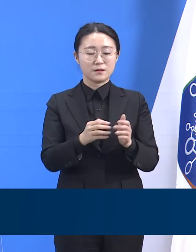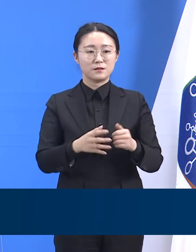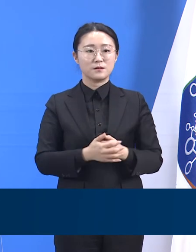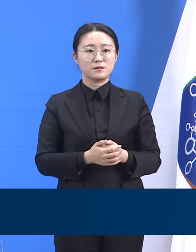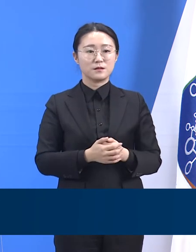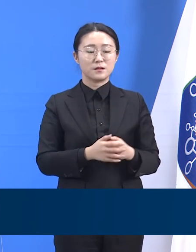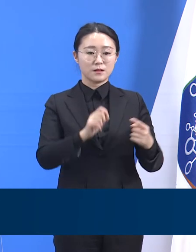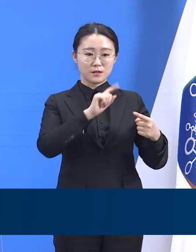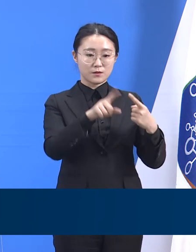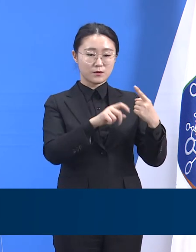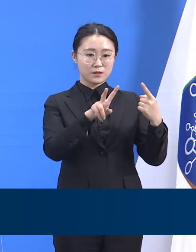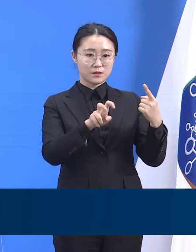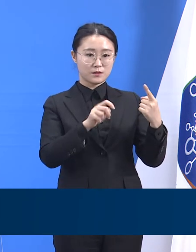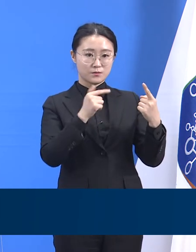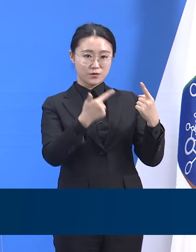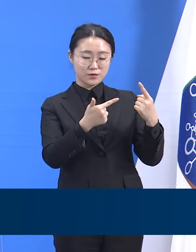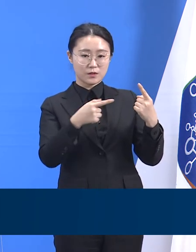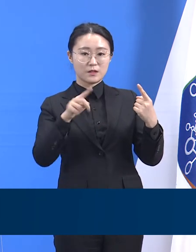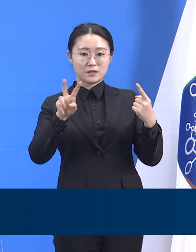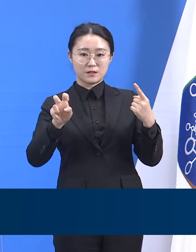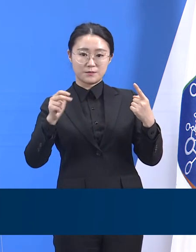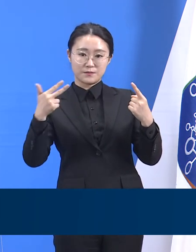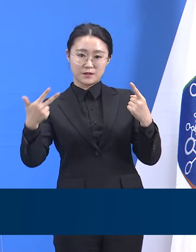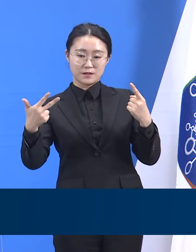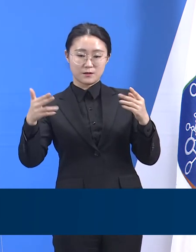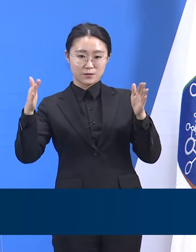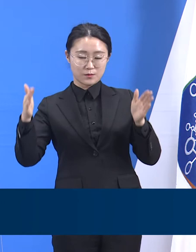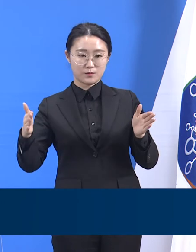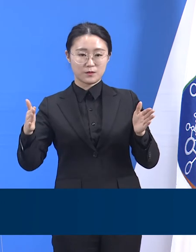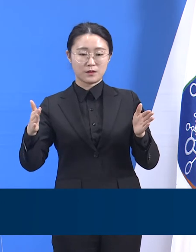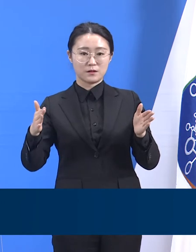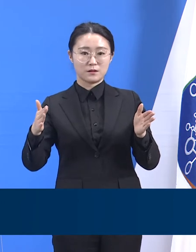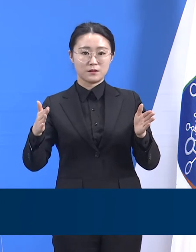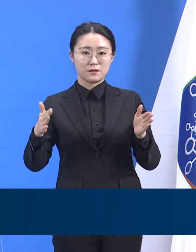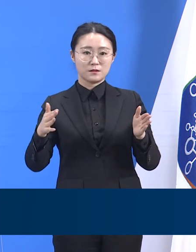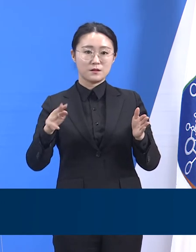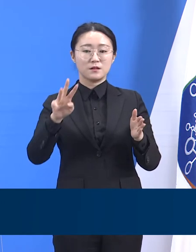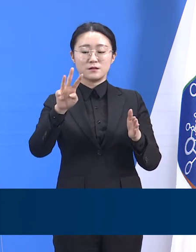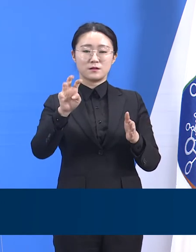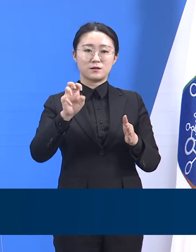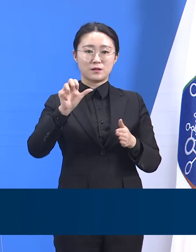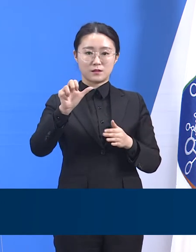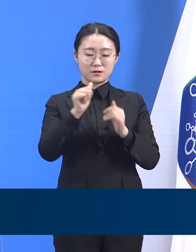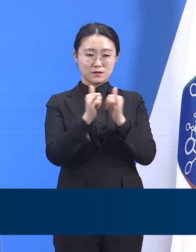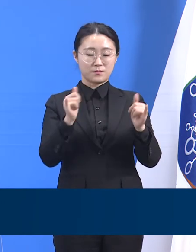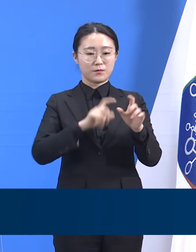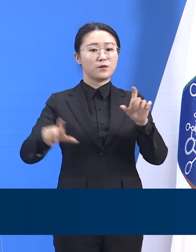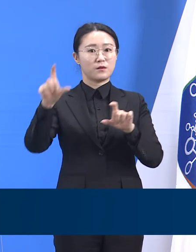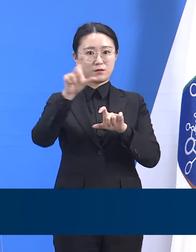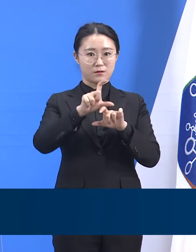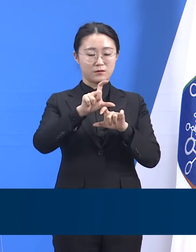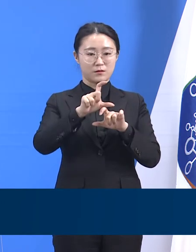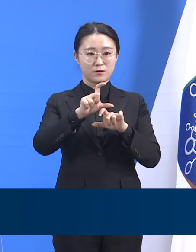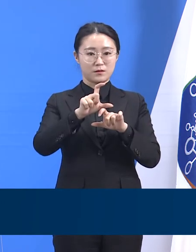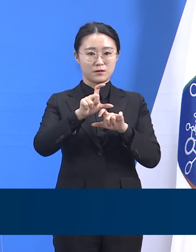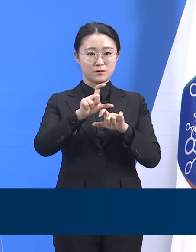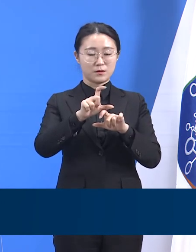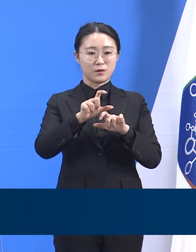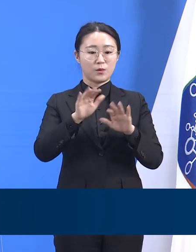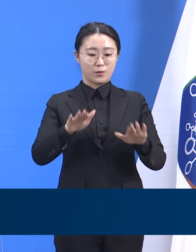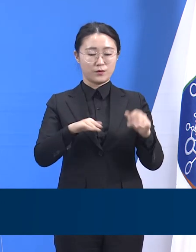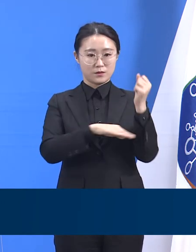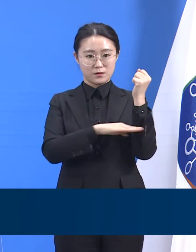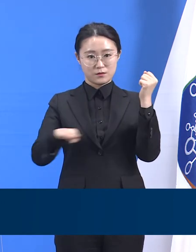27일에 걸쳐 35명이 추가 확진 판정을 받으면서, 28일 0시 기준 총 확진자는